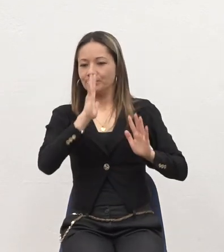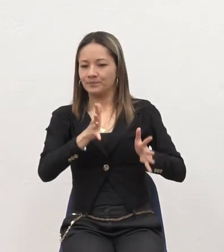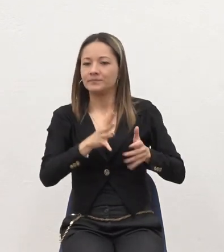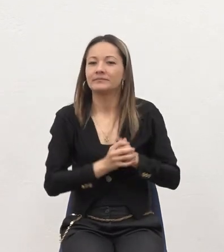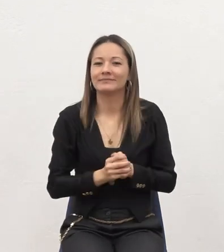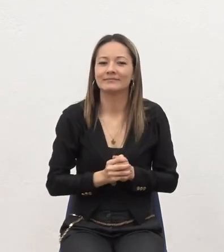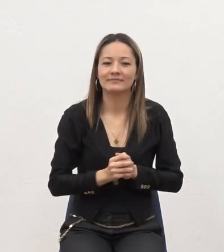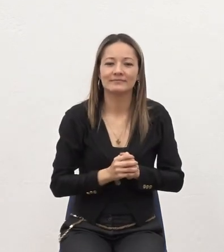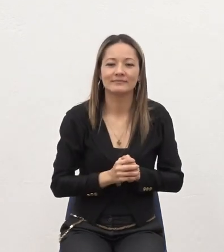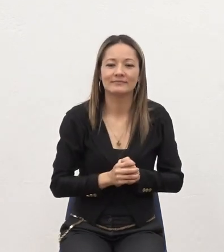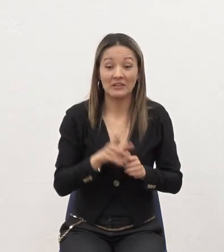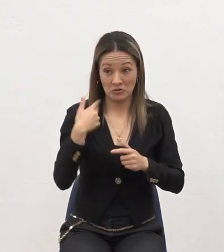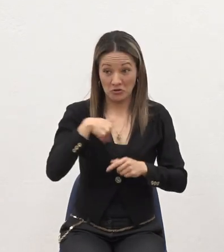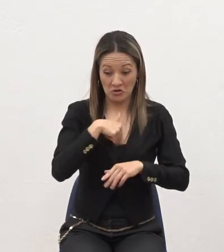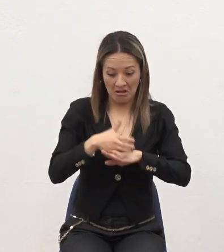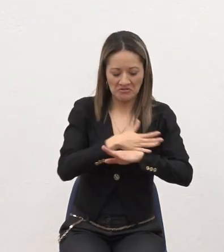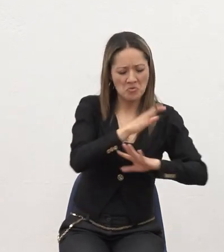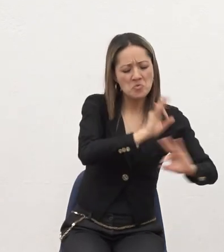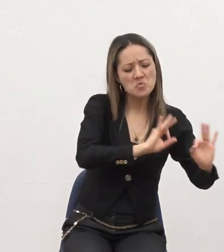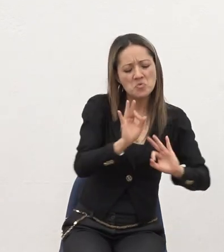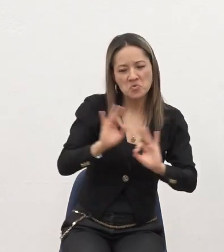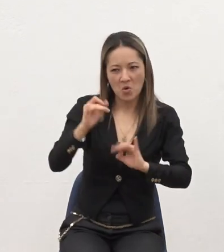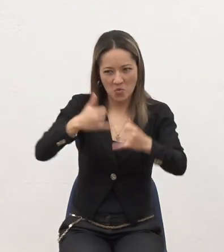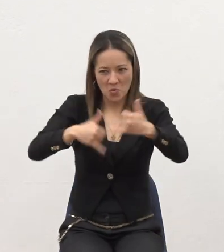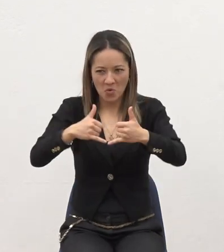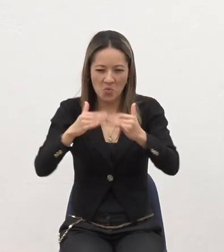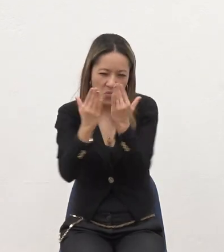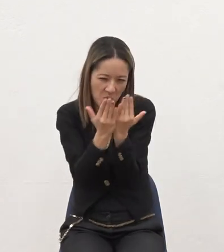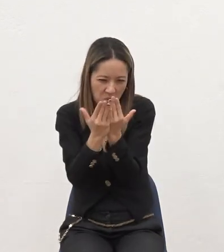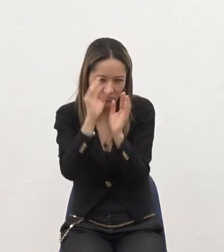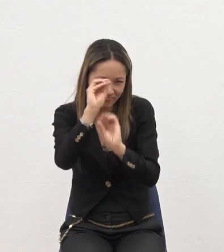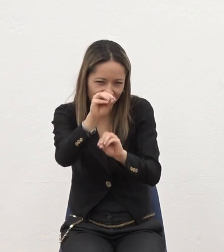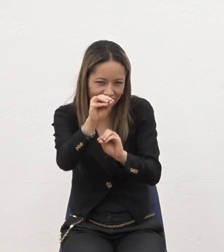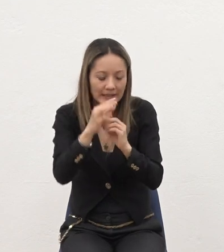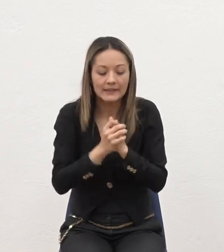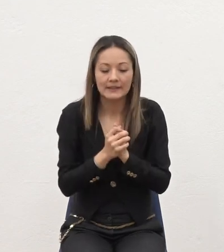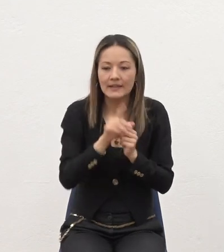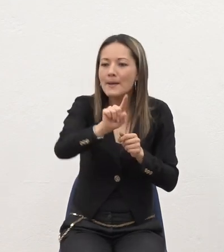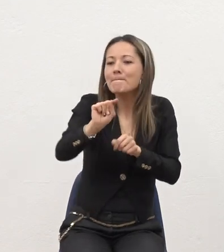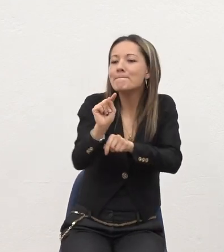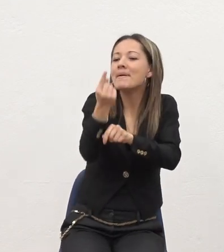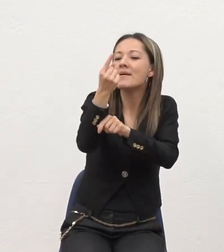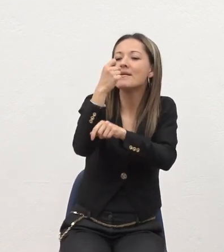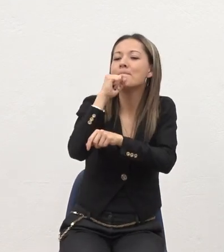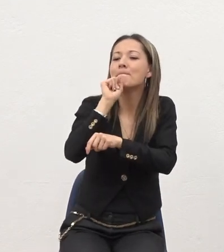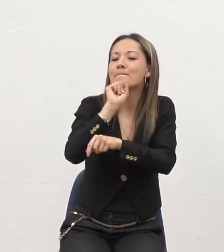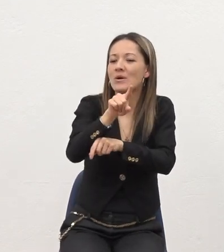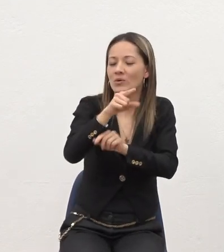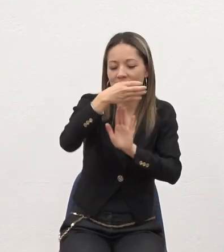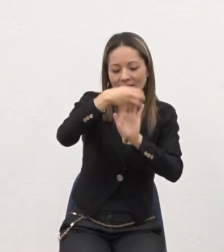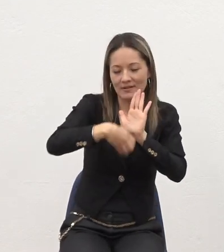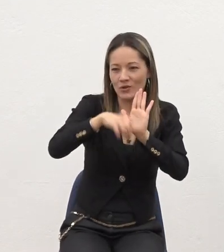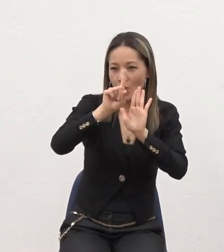Organizando el estudio Está la primera pregunta De la lección 1 Dice